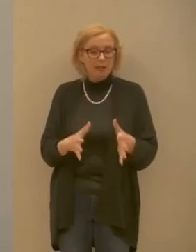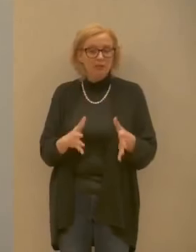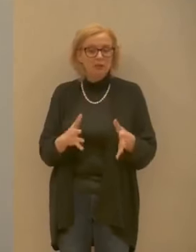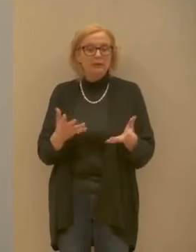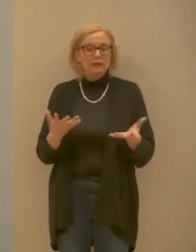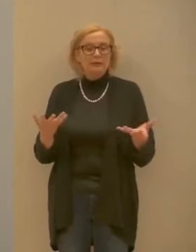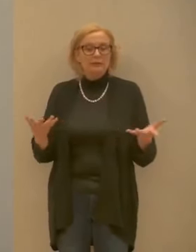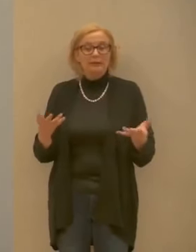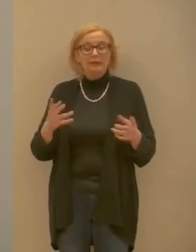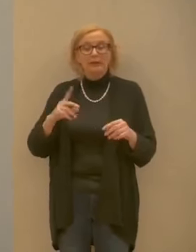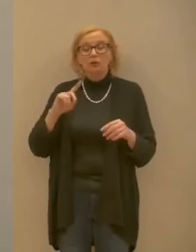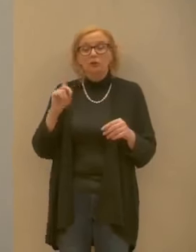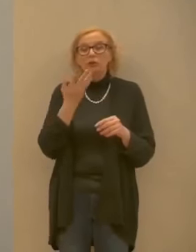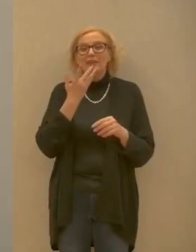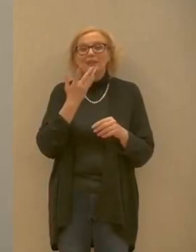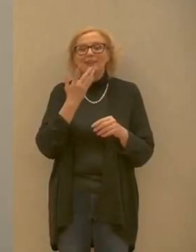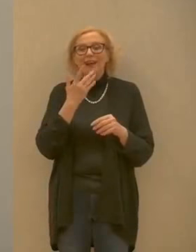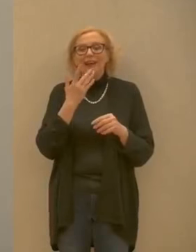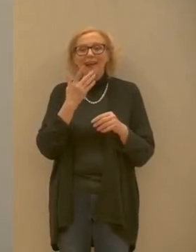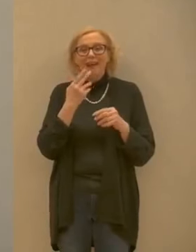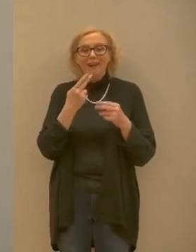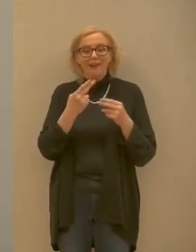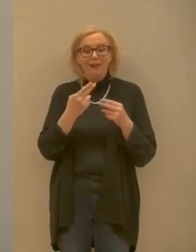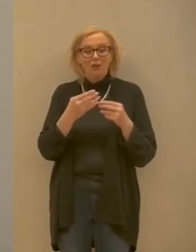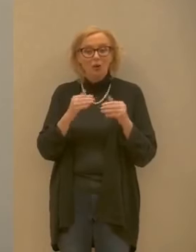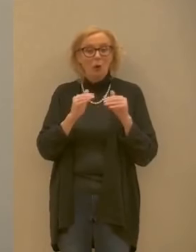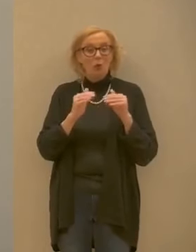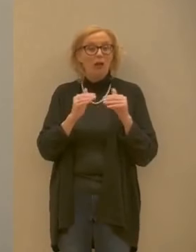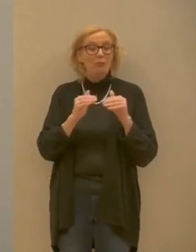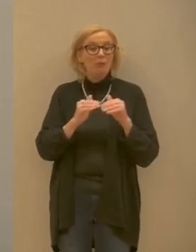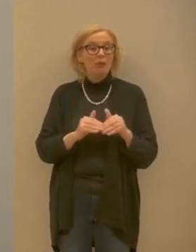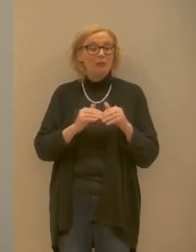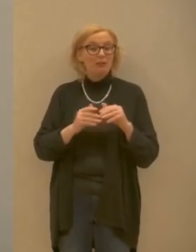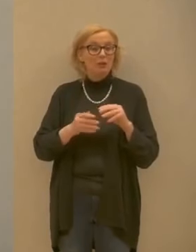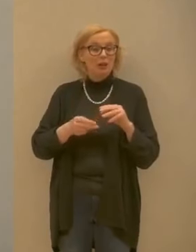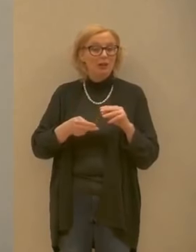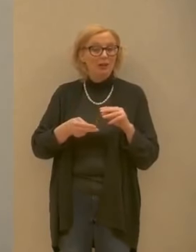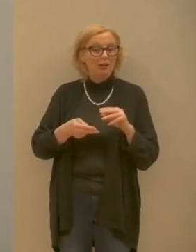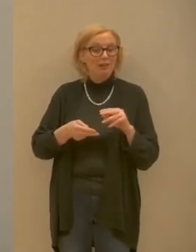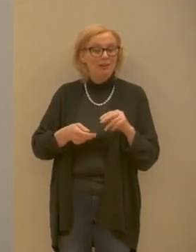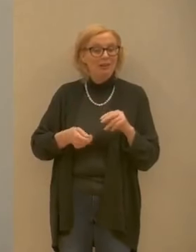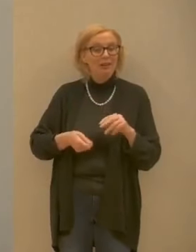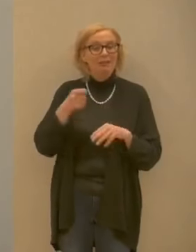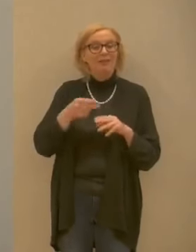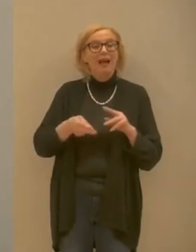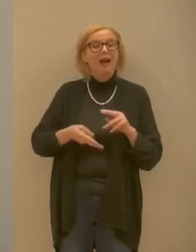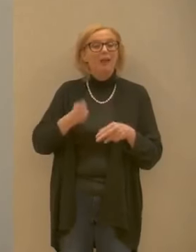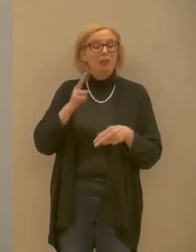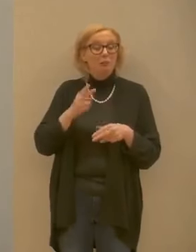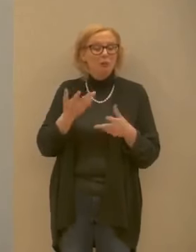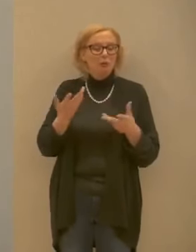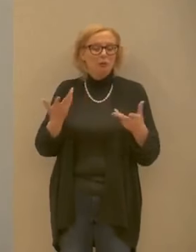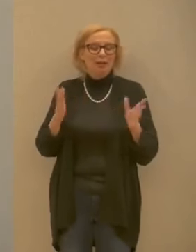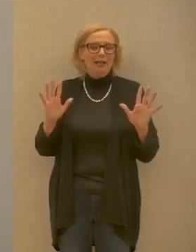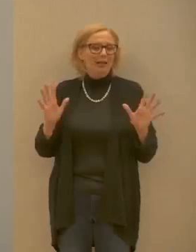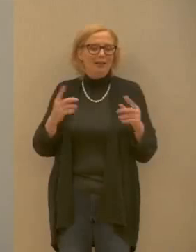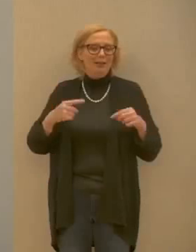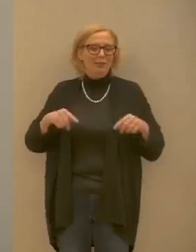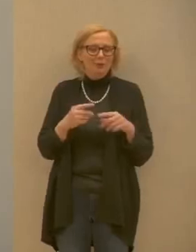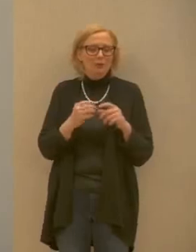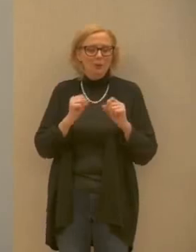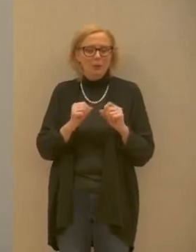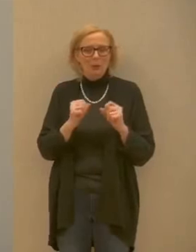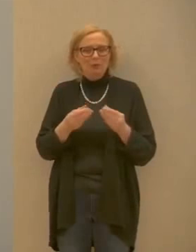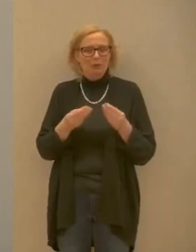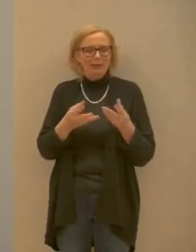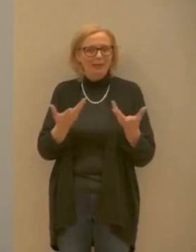tutti vorrebbero più protezione più mascherine noi cerchiamo di far fronte con quello che abbiamo e contiamo anche sull